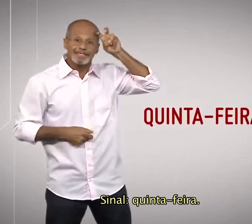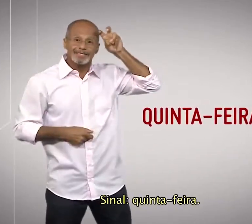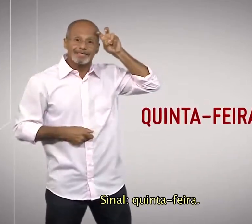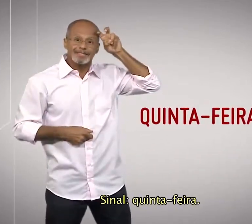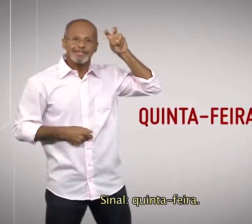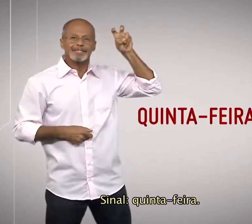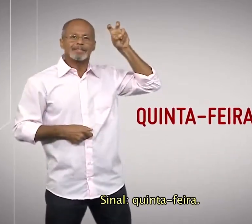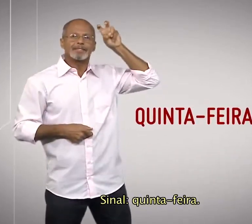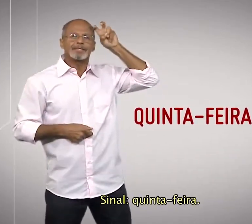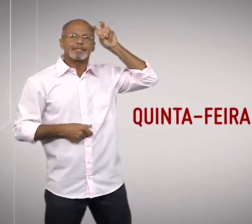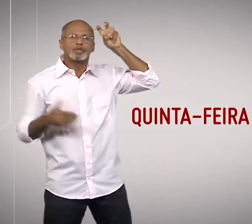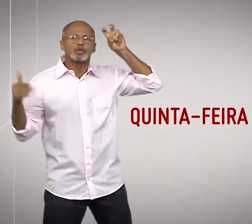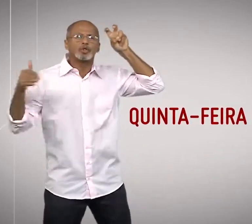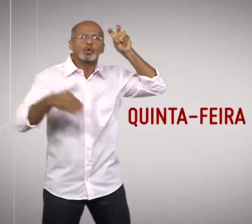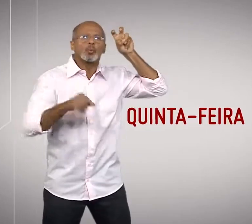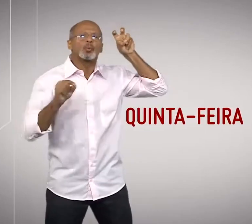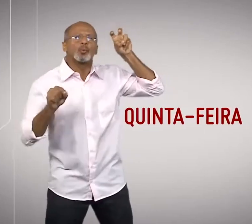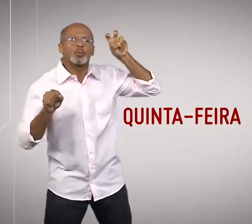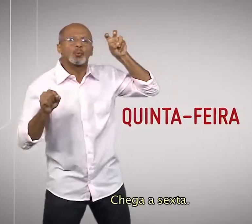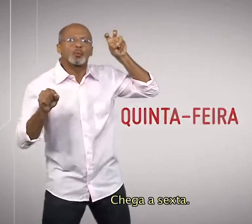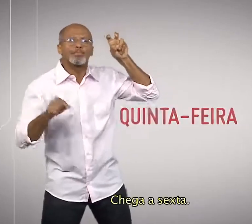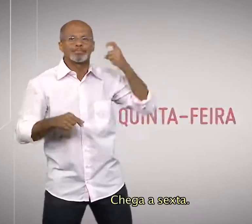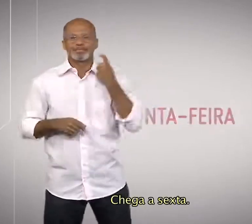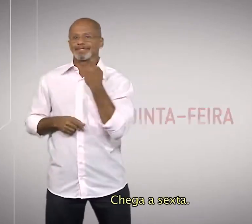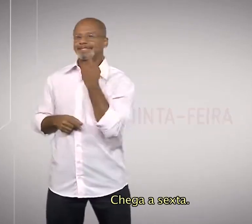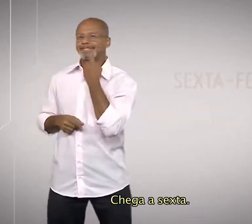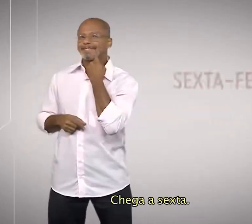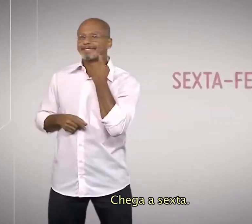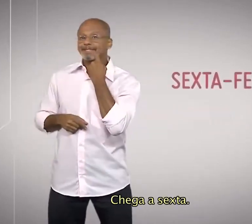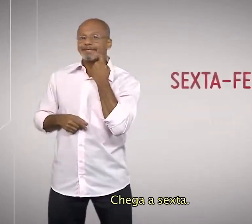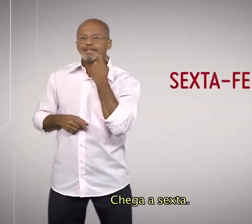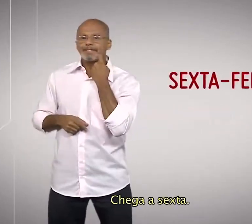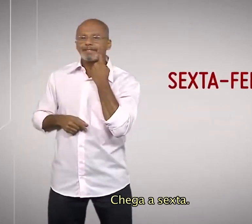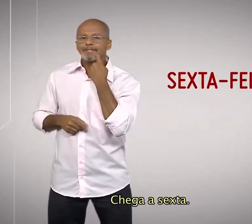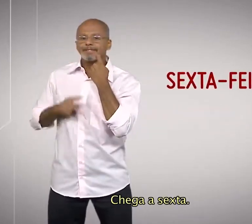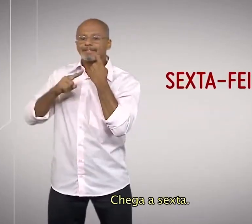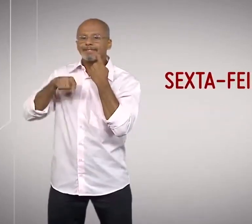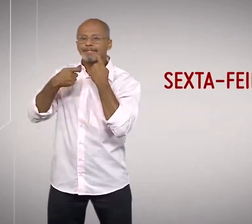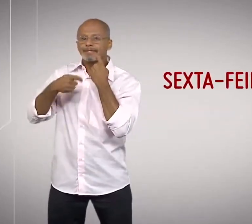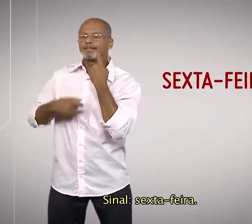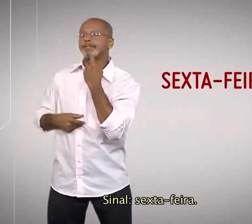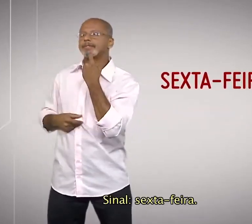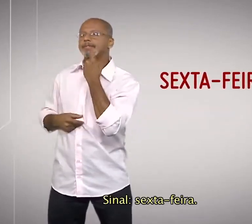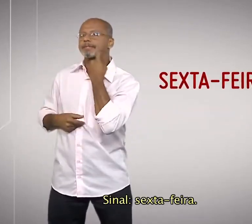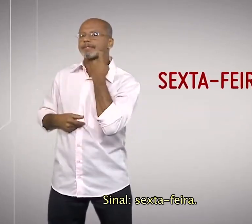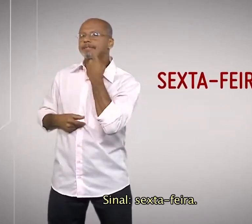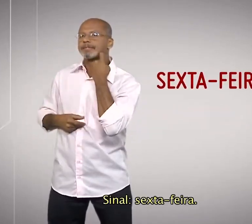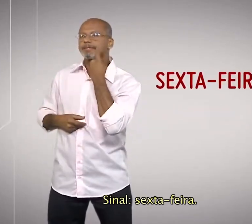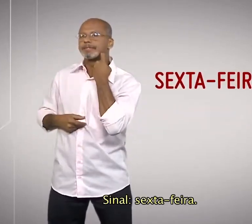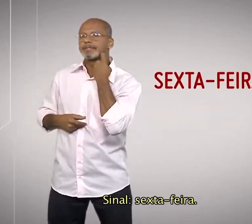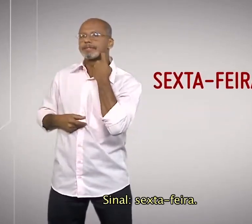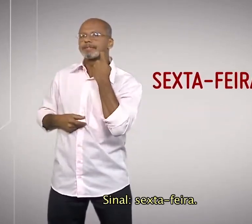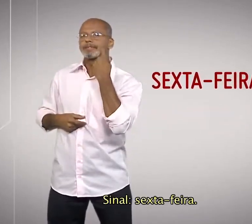quinta-feira. Chega a sexta. Sinal, sexta-feira.